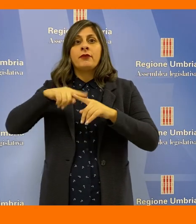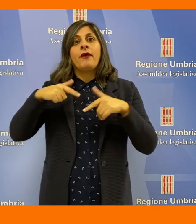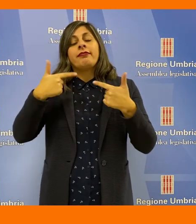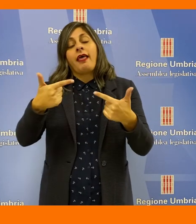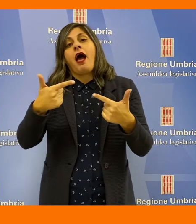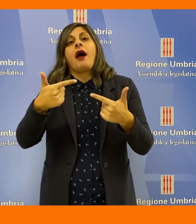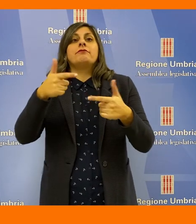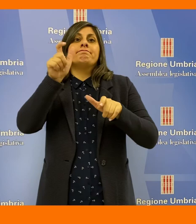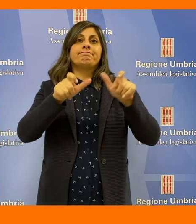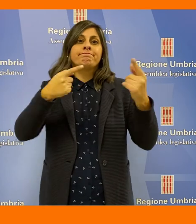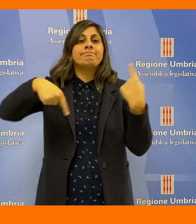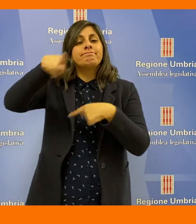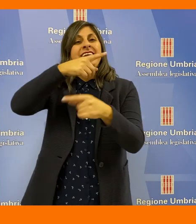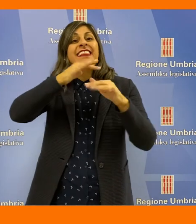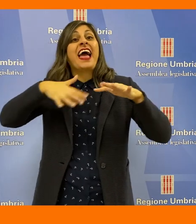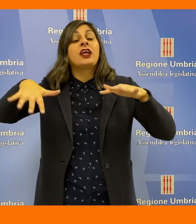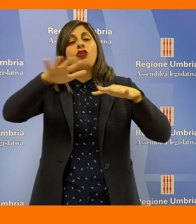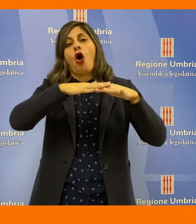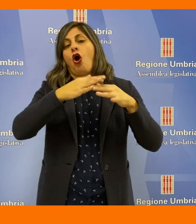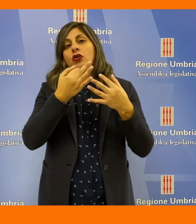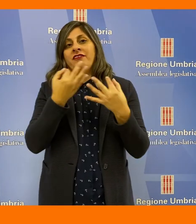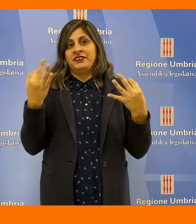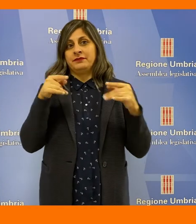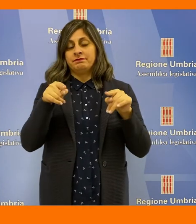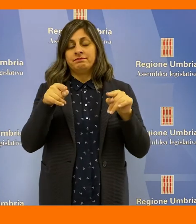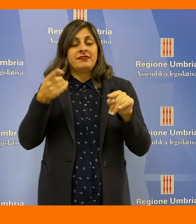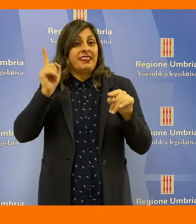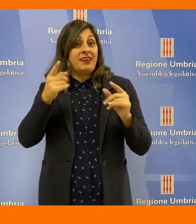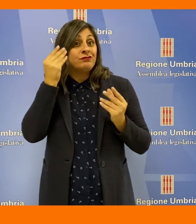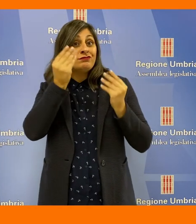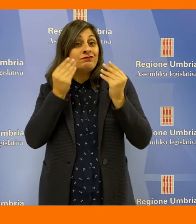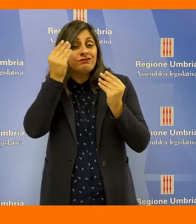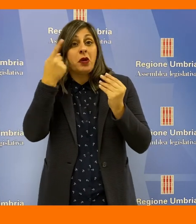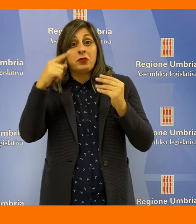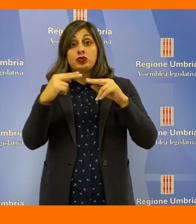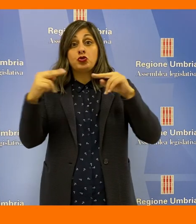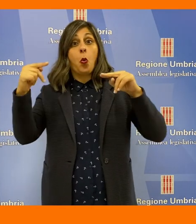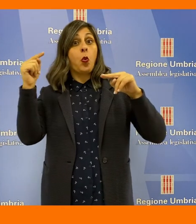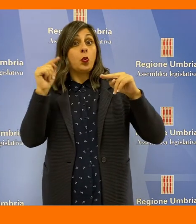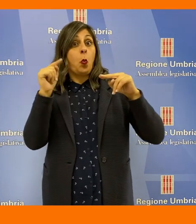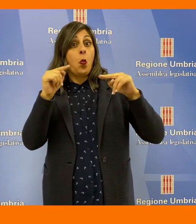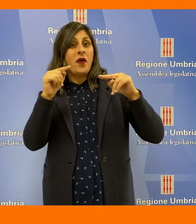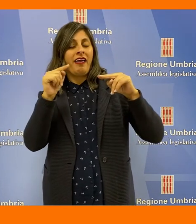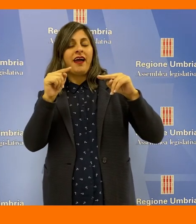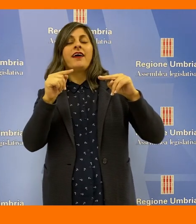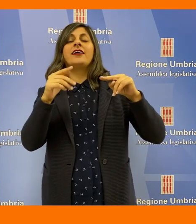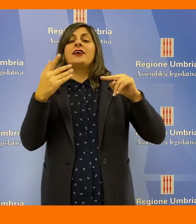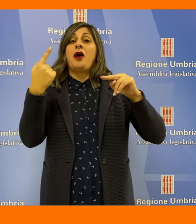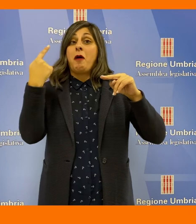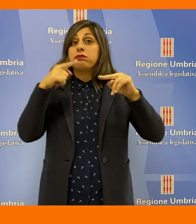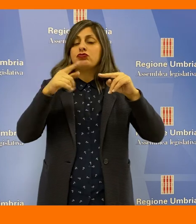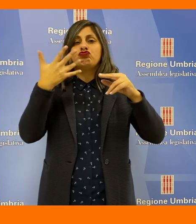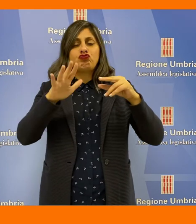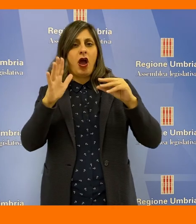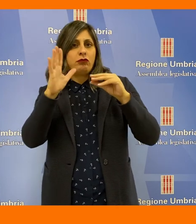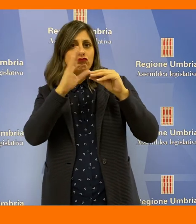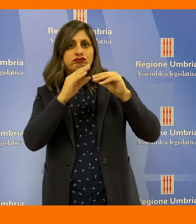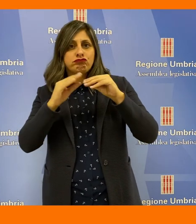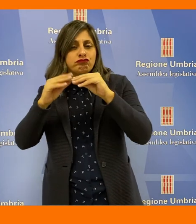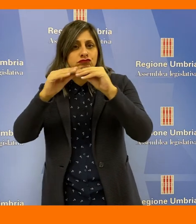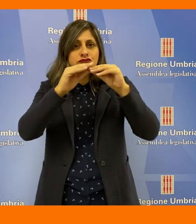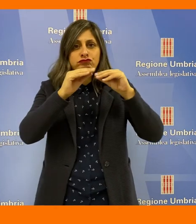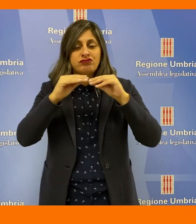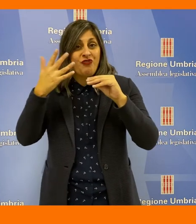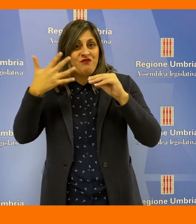e garantire una viabilità adeguata per il territorio considerando anche che la struttura, scrive Peppucci su cui sono state